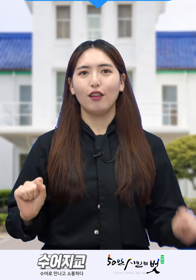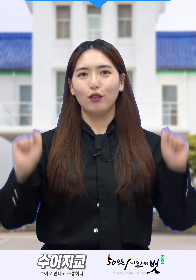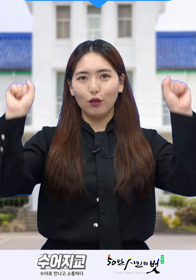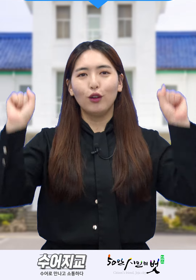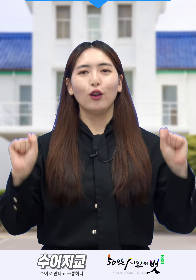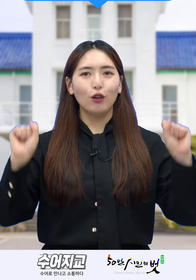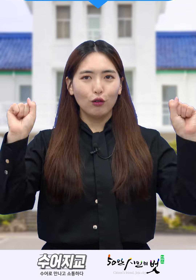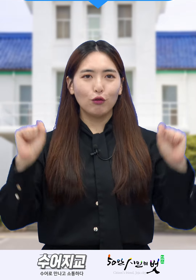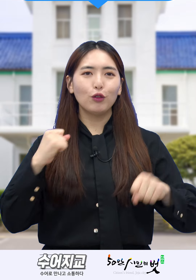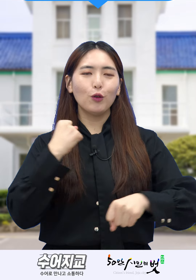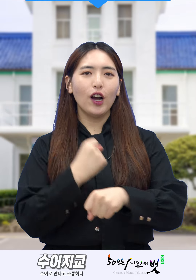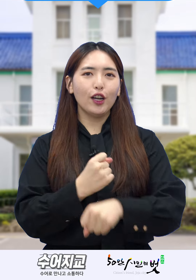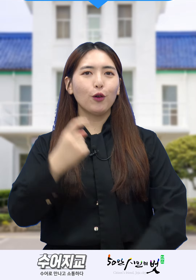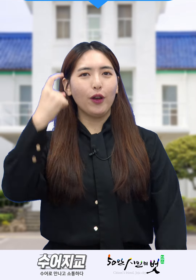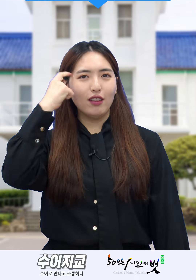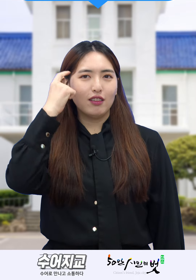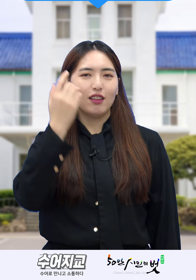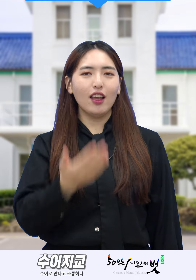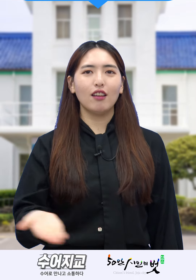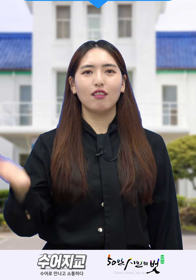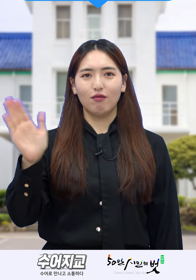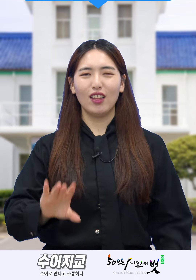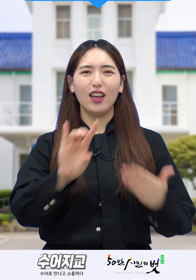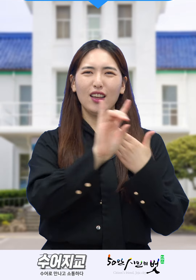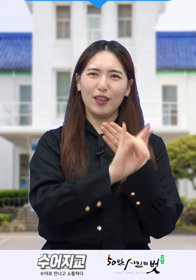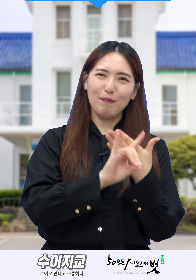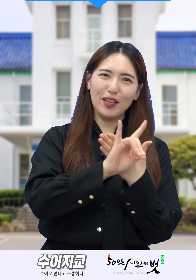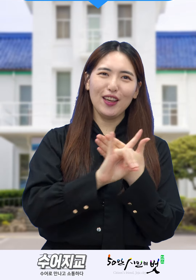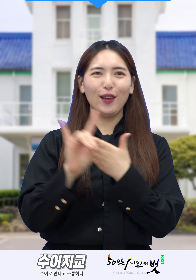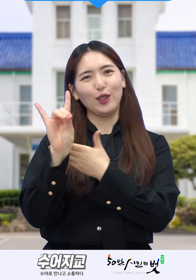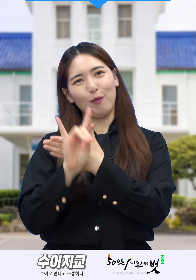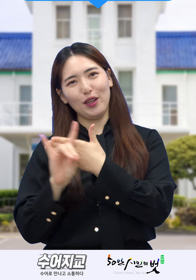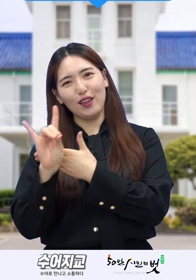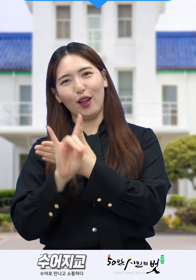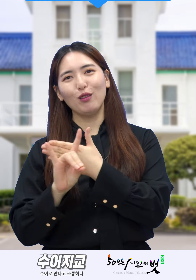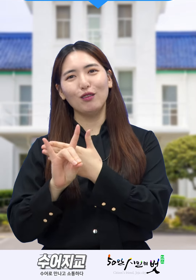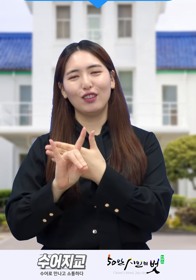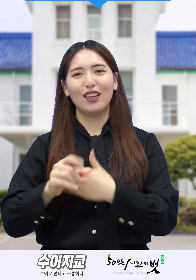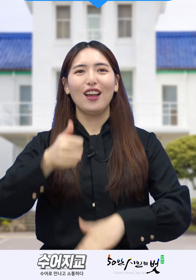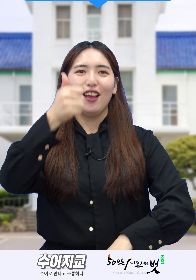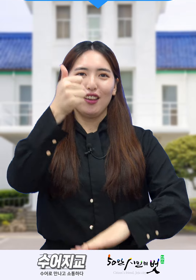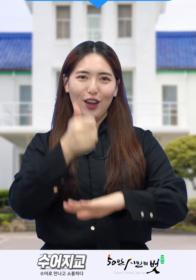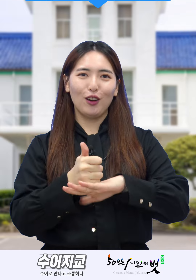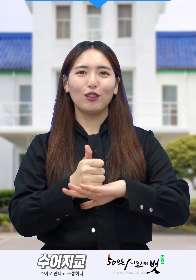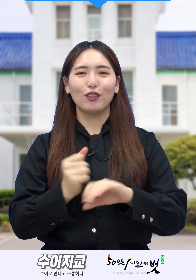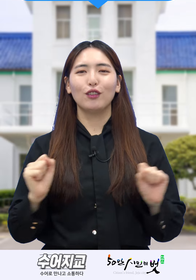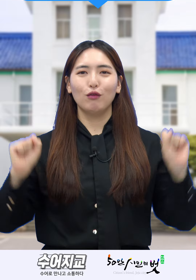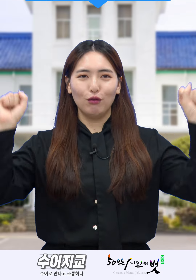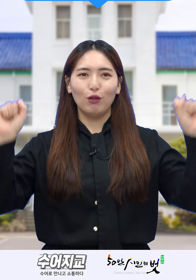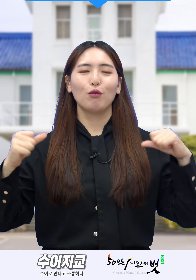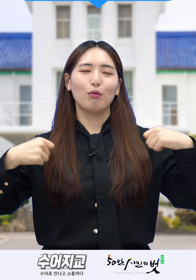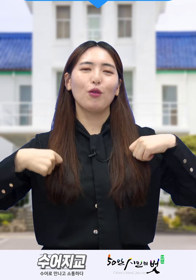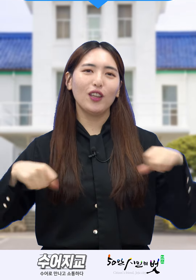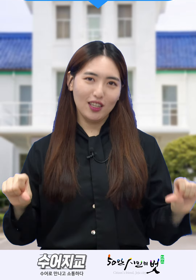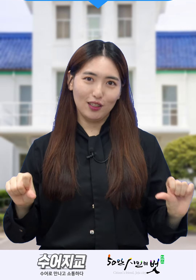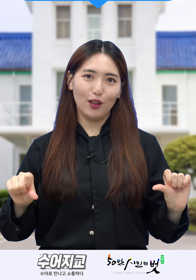운동하려고 했는데 이 핑계 저 핑계로 결국은 운동 포기했어